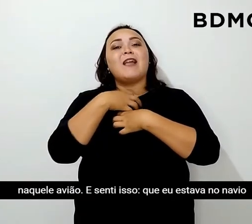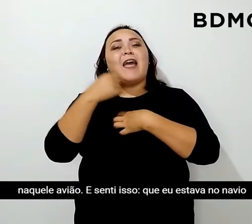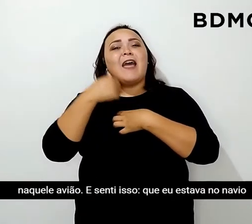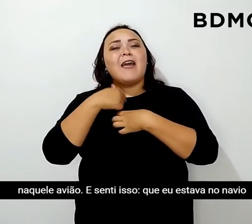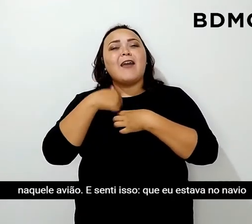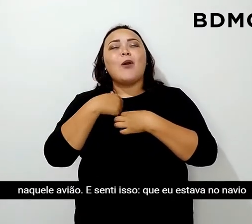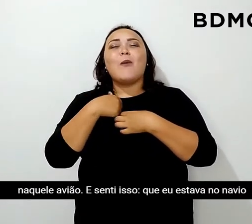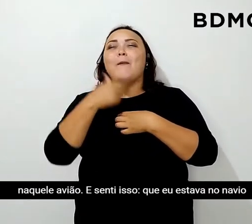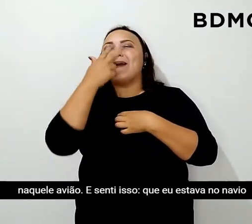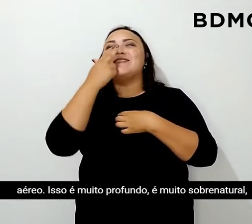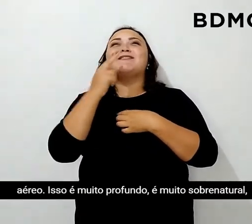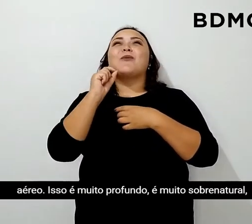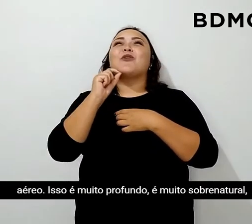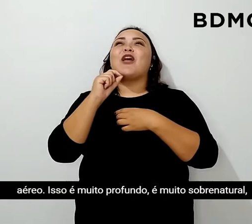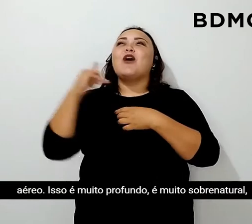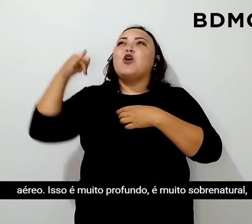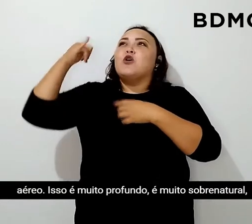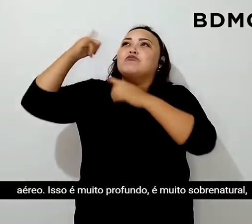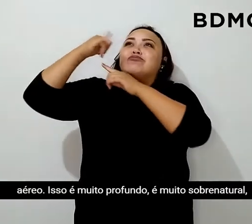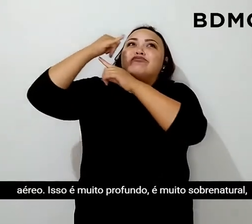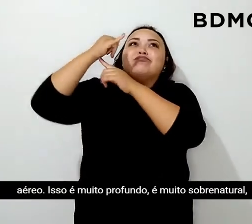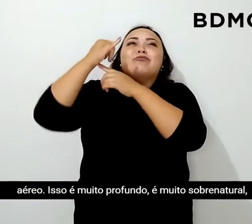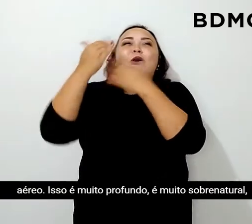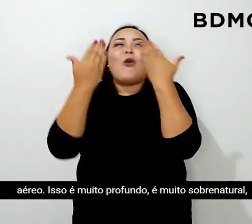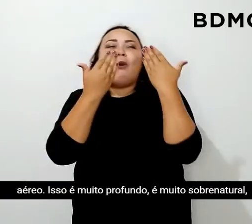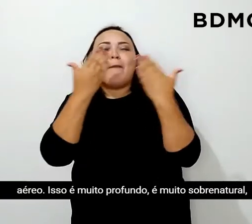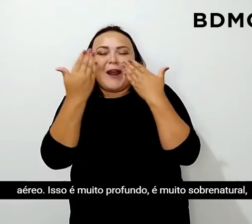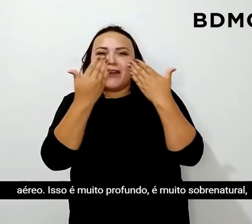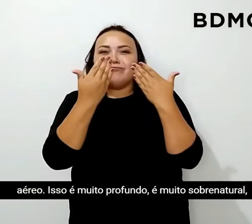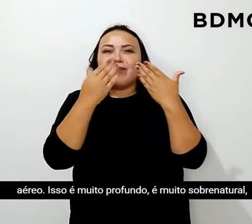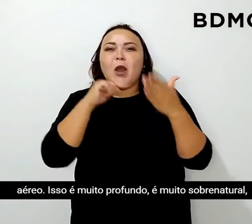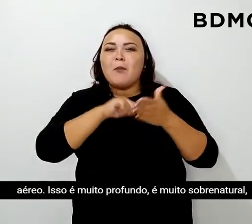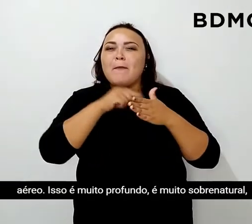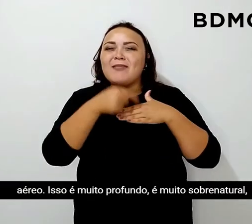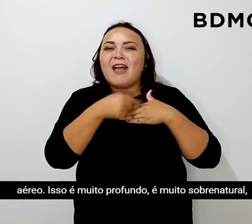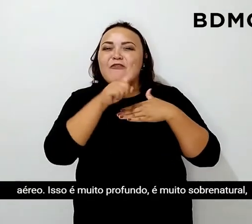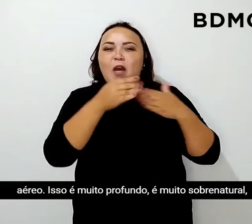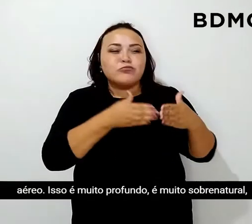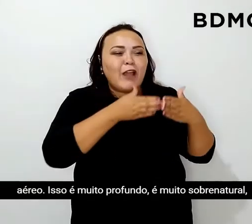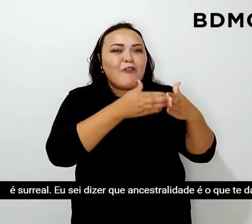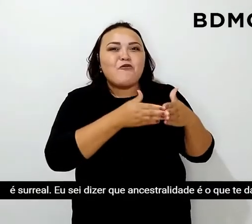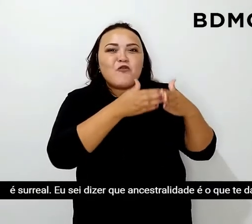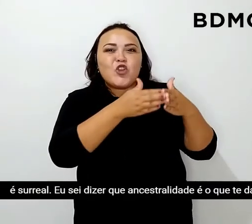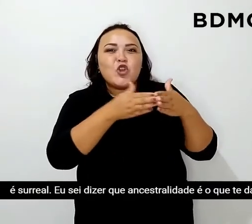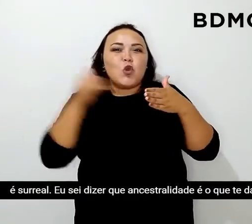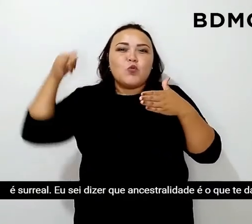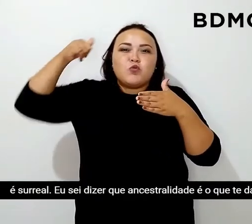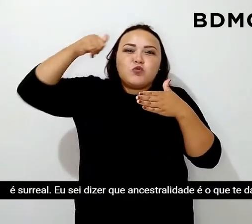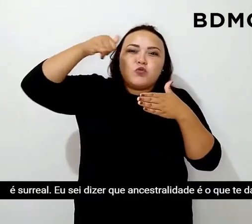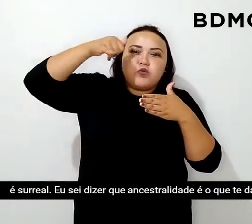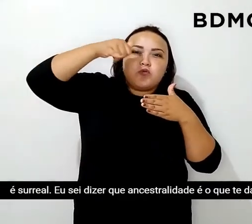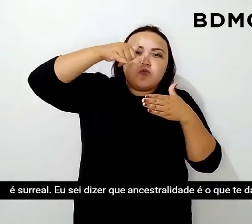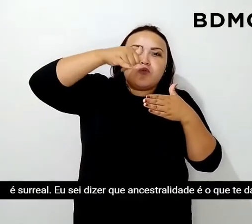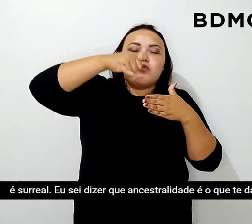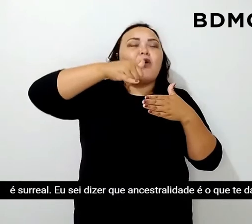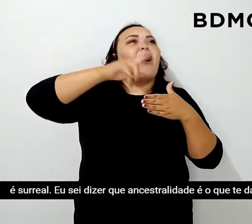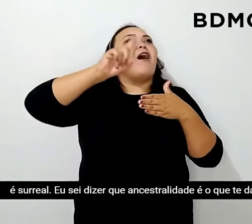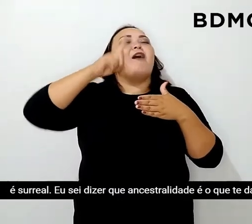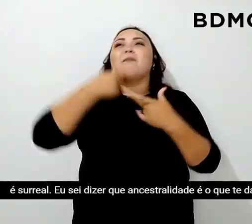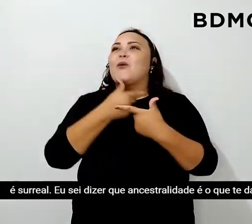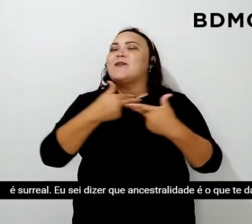no navio aéreo. Isso é muito profundo, é muito sobrenatural, é surreal.